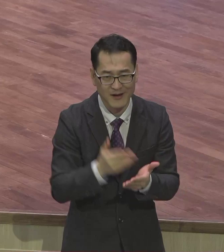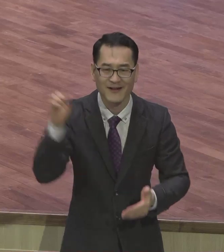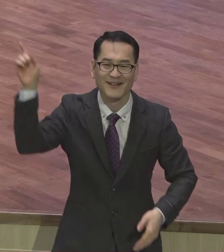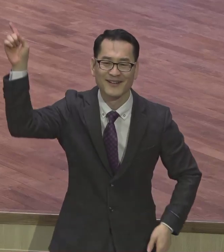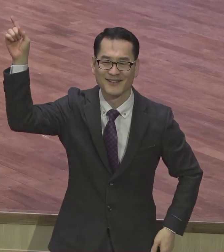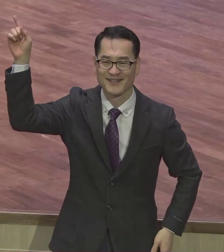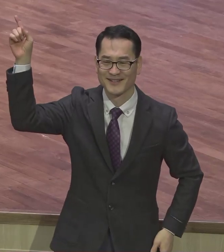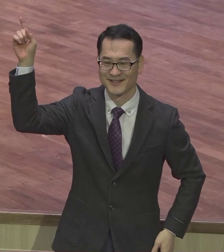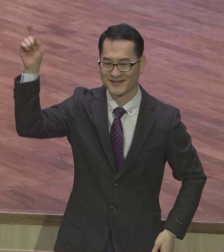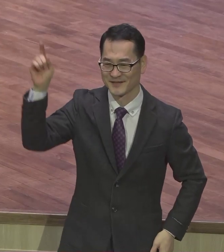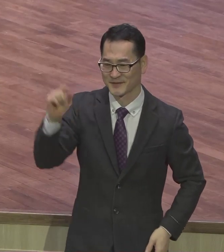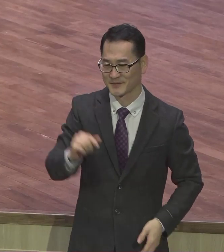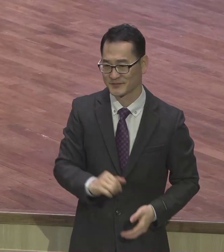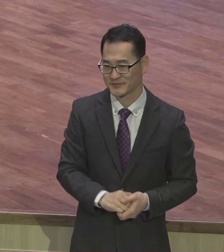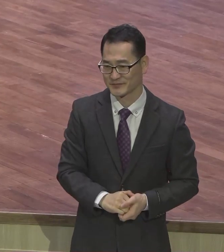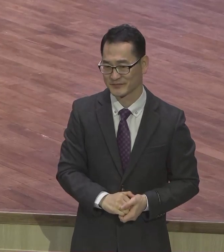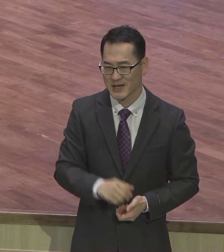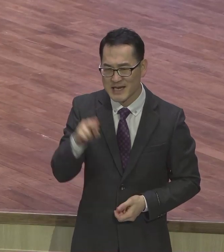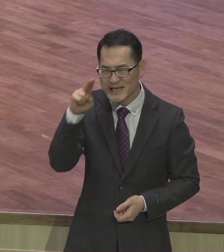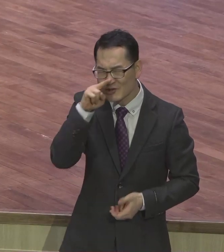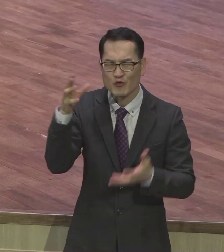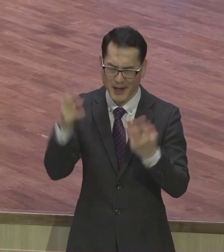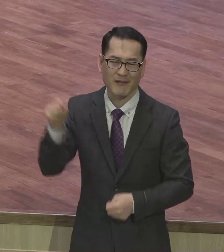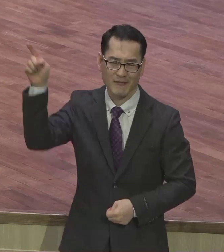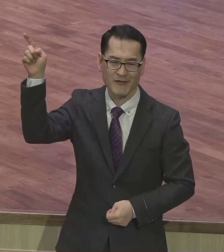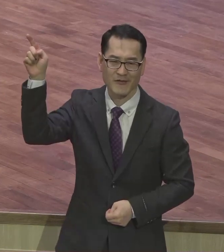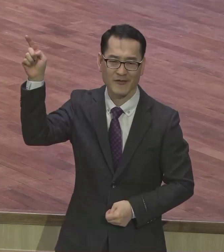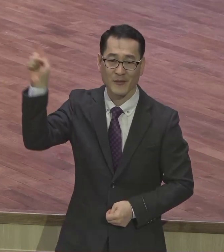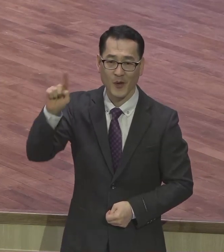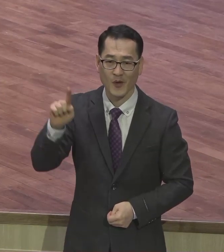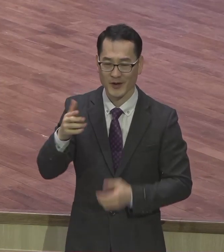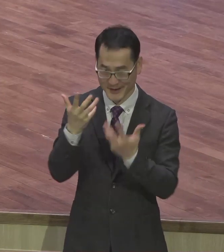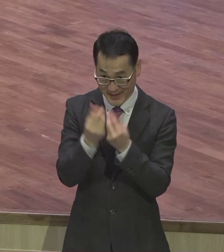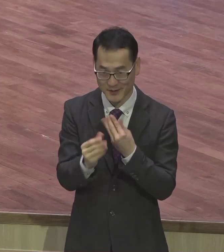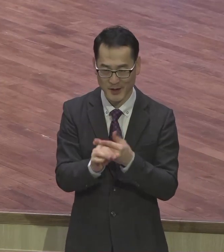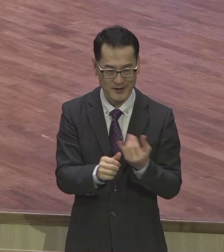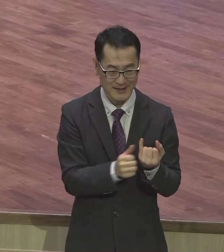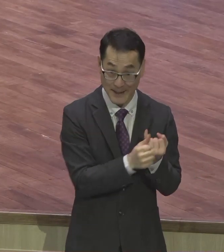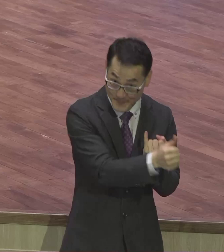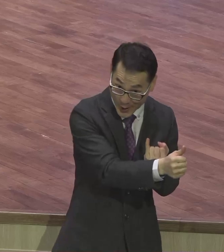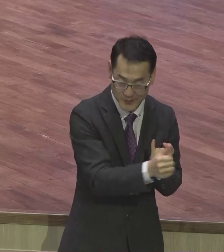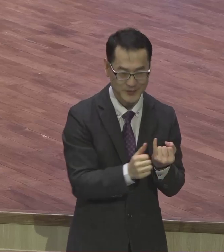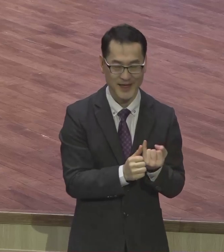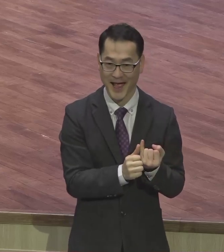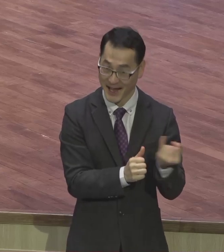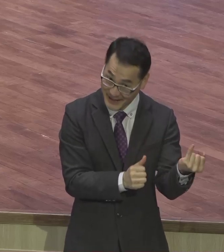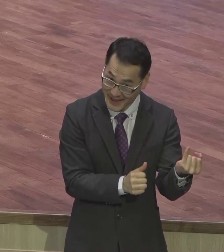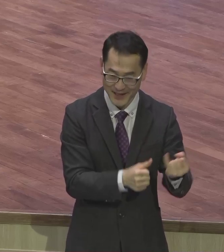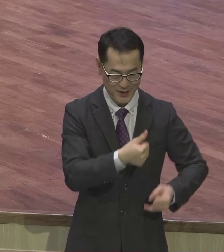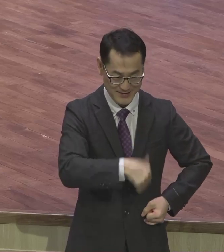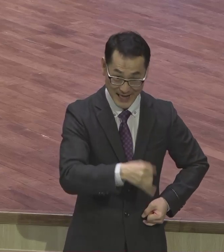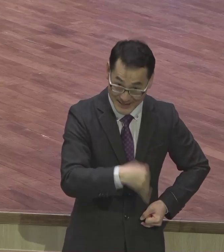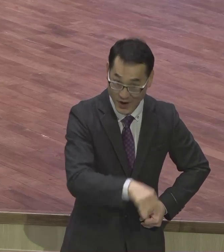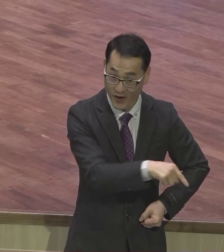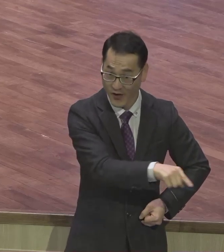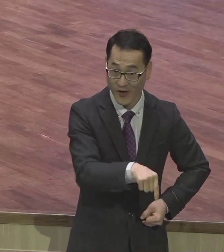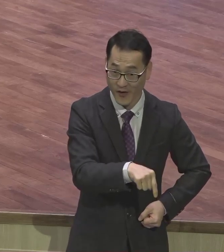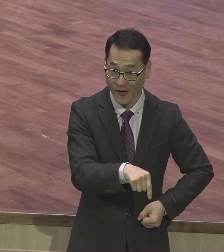어느 정도냐 하나님이 질투 많으냐 내 남편이나 내 아내나 내 자식이나 그 무엇보다도